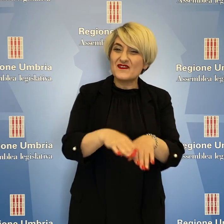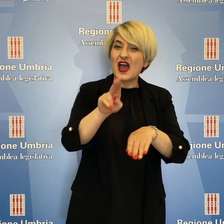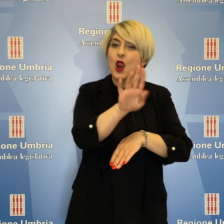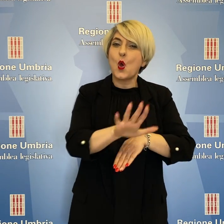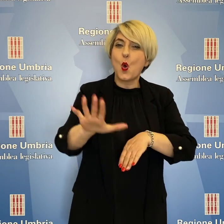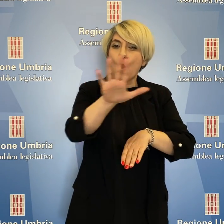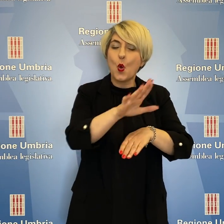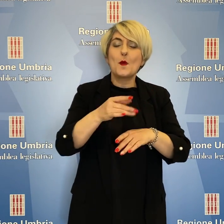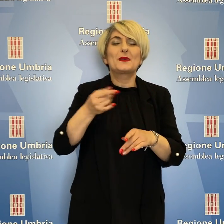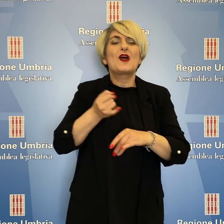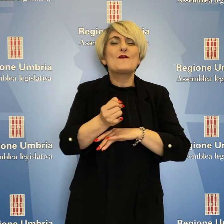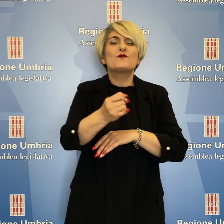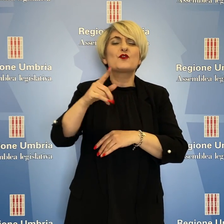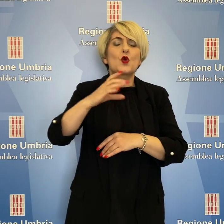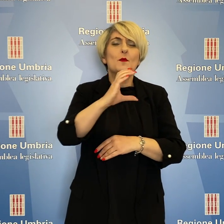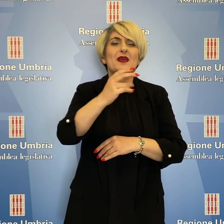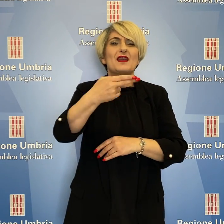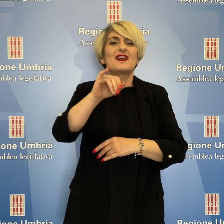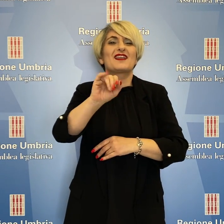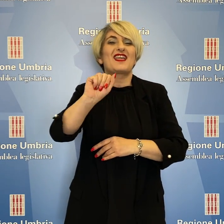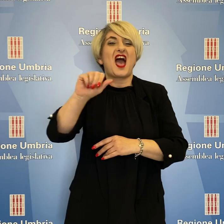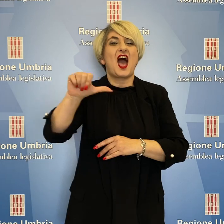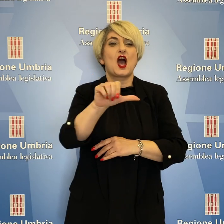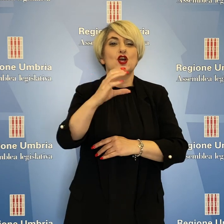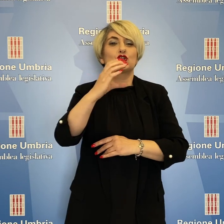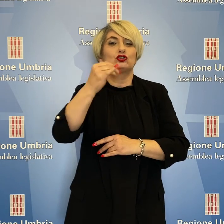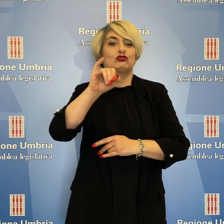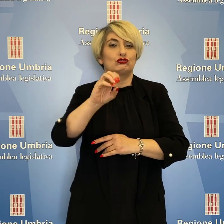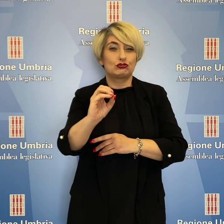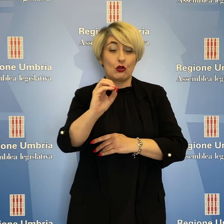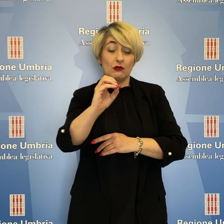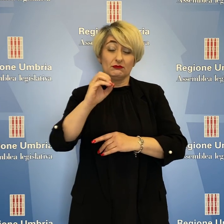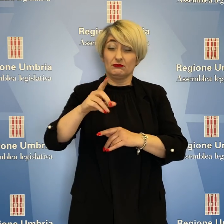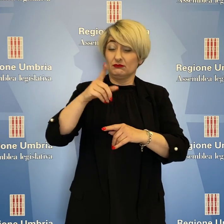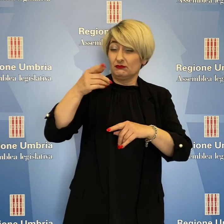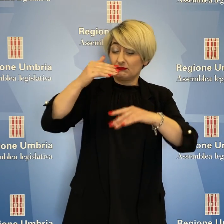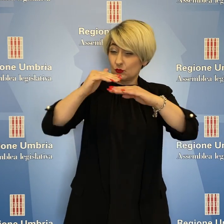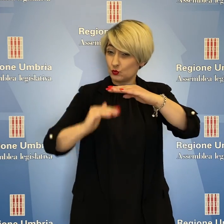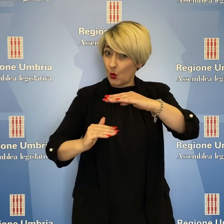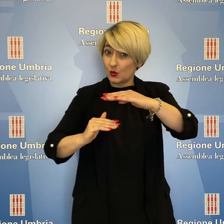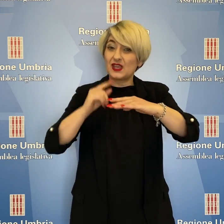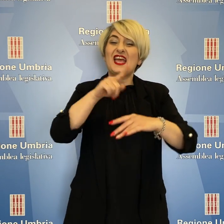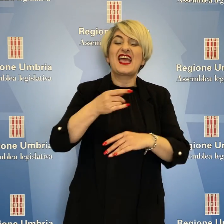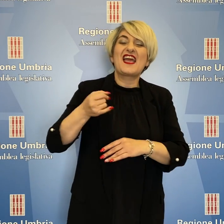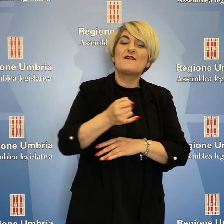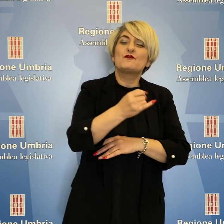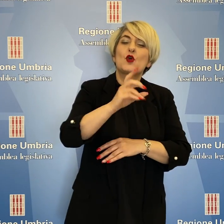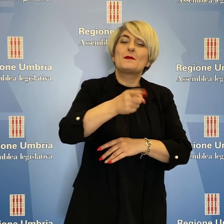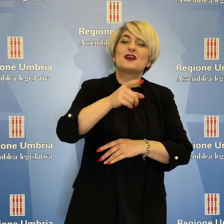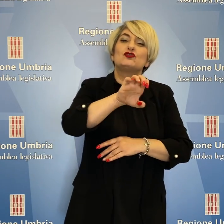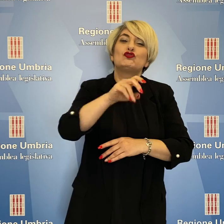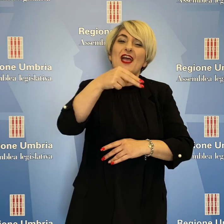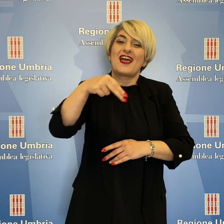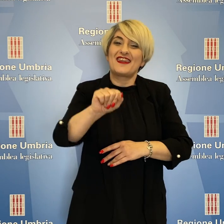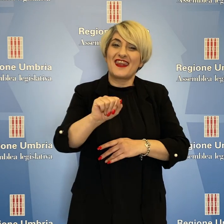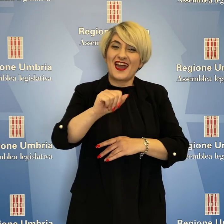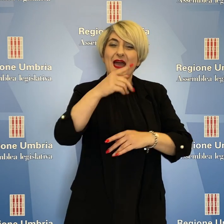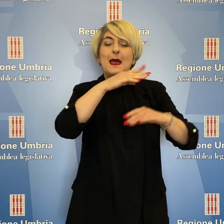Umbra a sud del fiume Chiascio e al Genna nella media valle del Tevere. L'assessore Roberto Morroni ha risposto che